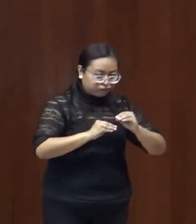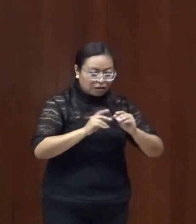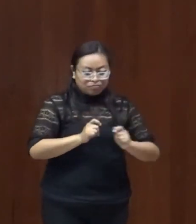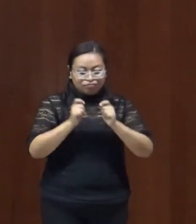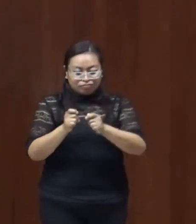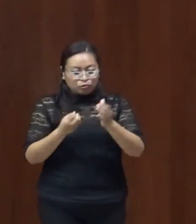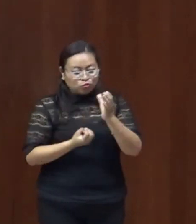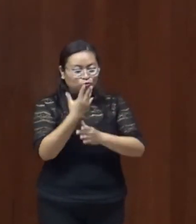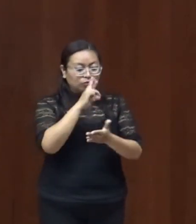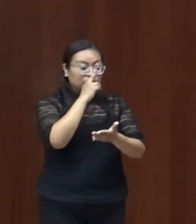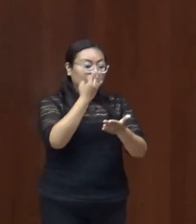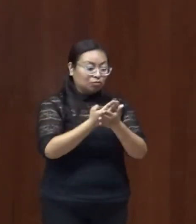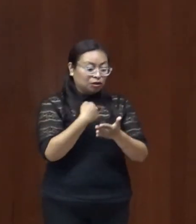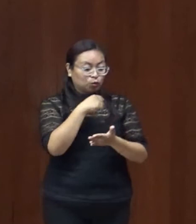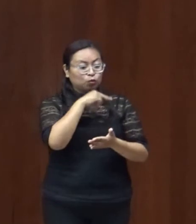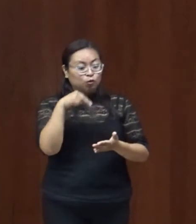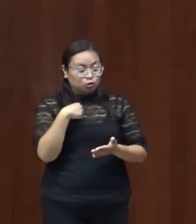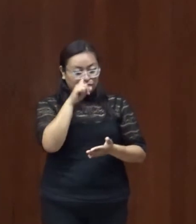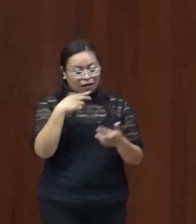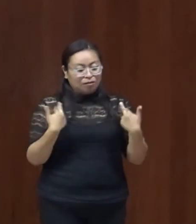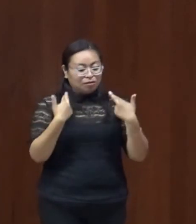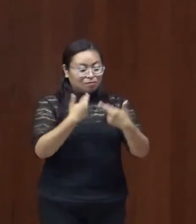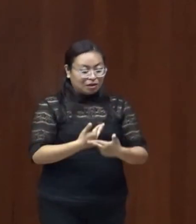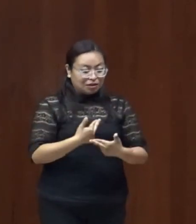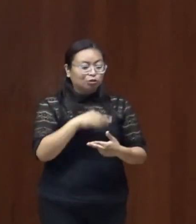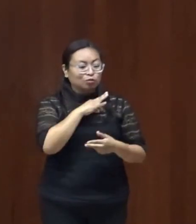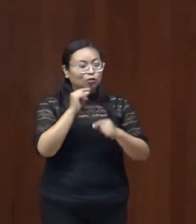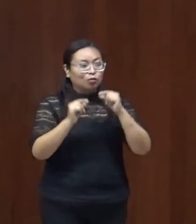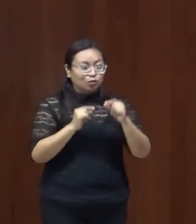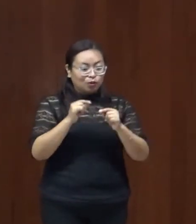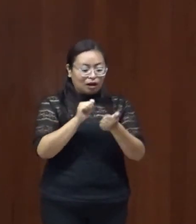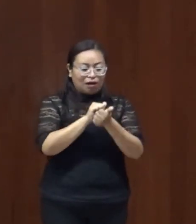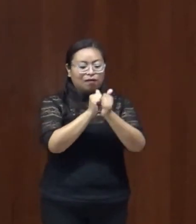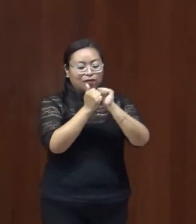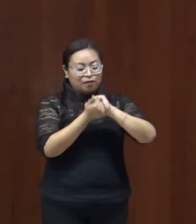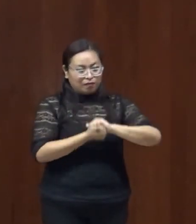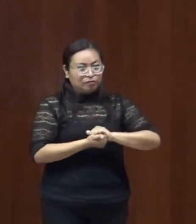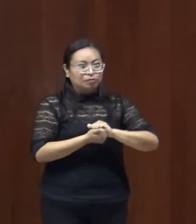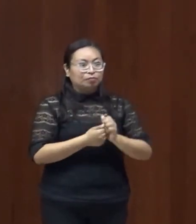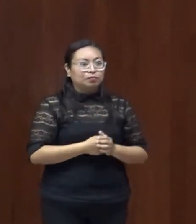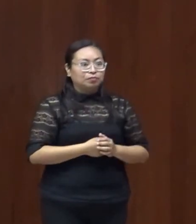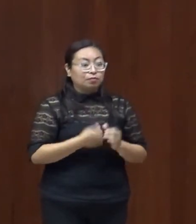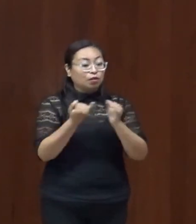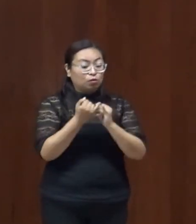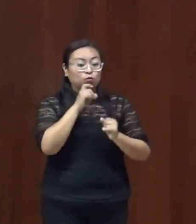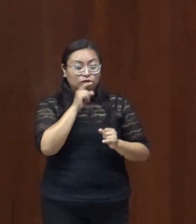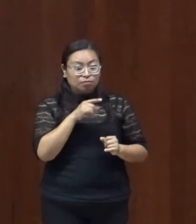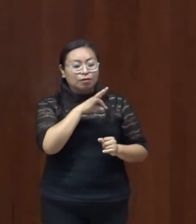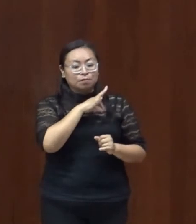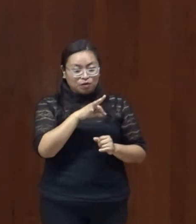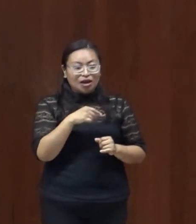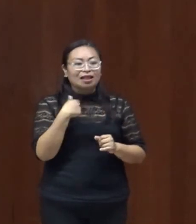responsabilidad que tenemos también como docentes y con los compañeros pues hacíamos también esta lectura de